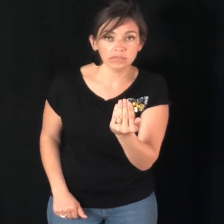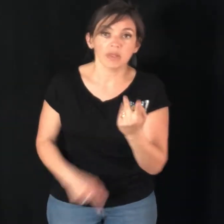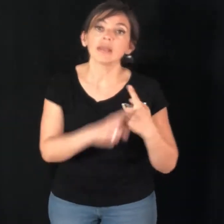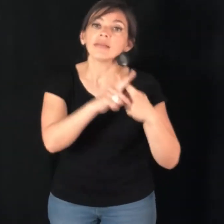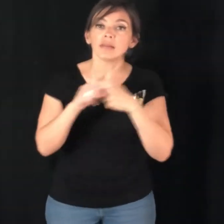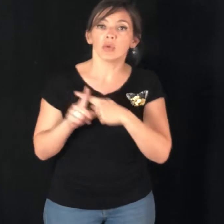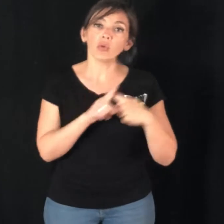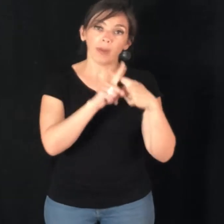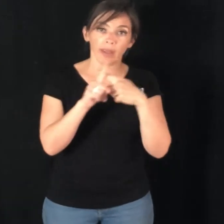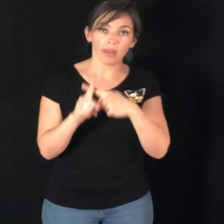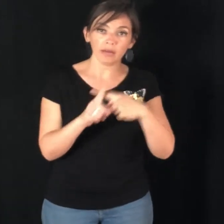C'est mon repère.